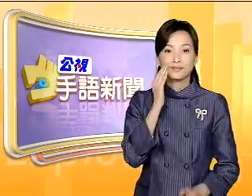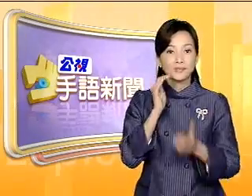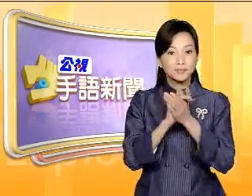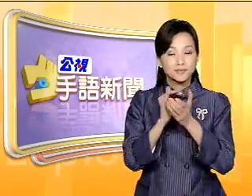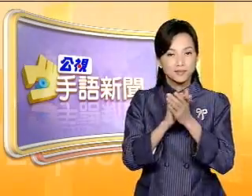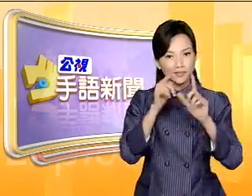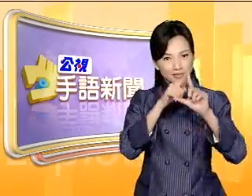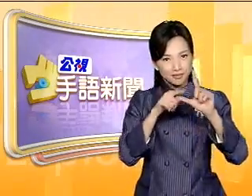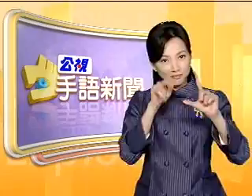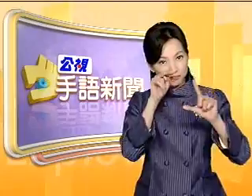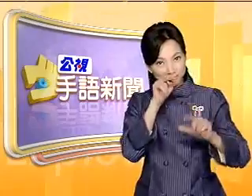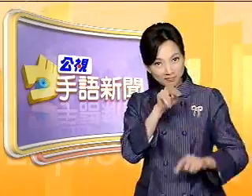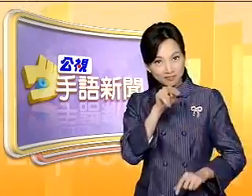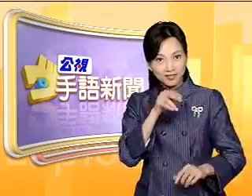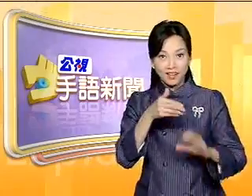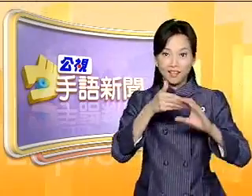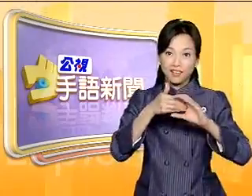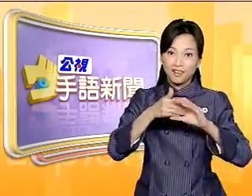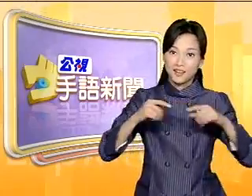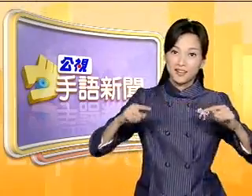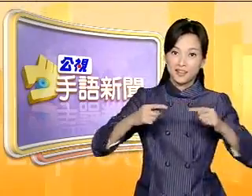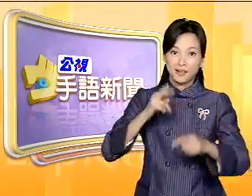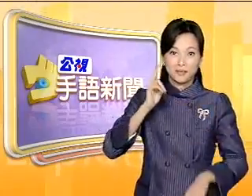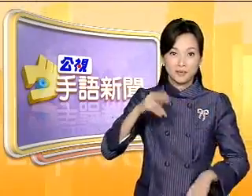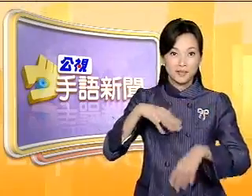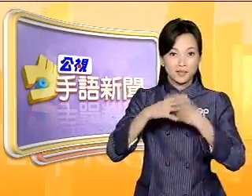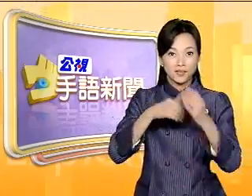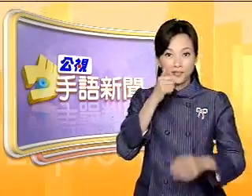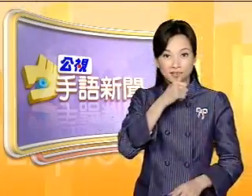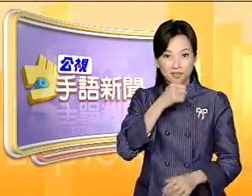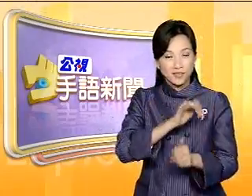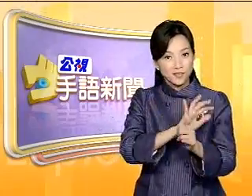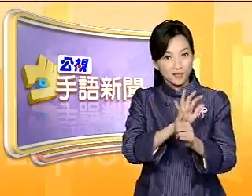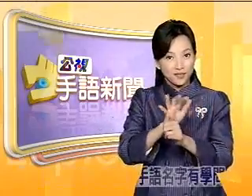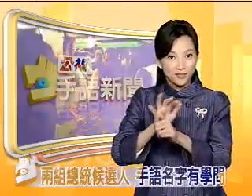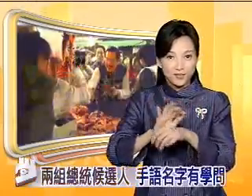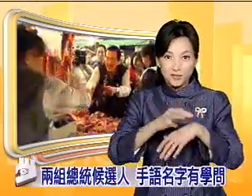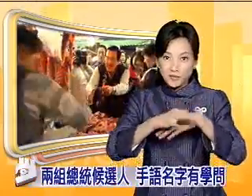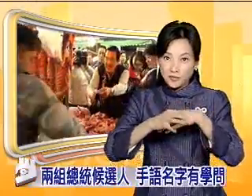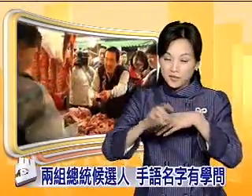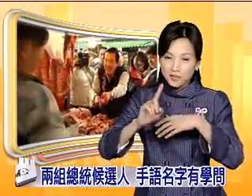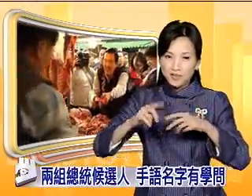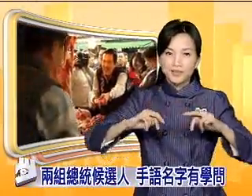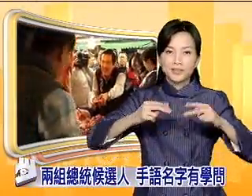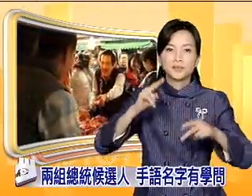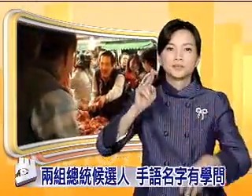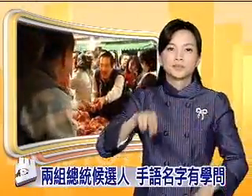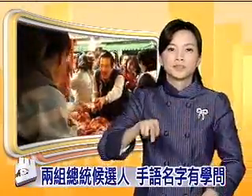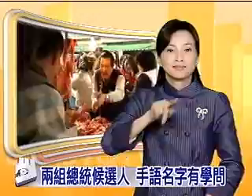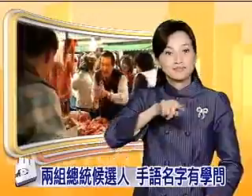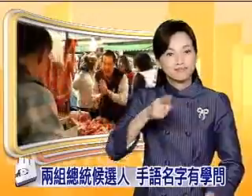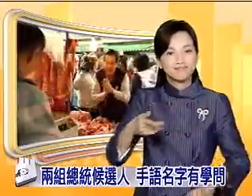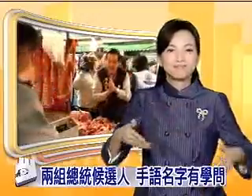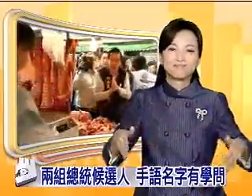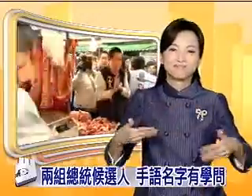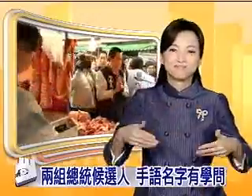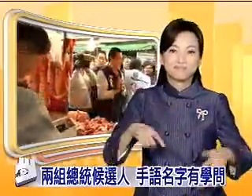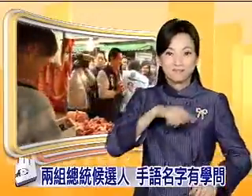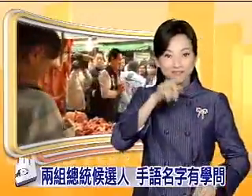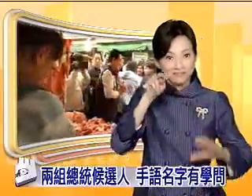从听障朋友的角度看来电视辩论提供的首语翻译服务还是有可以改善的地方好 那么现在就轻